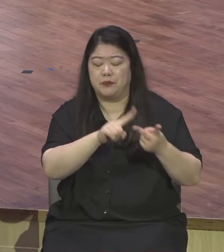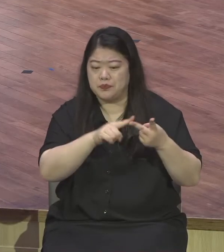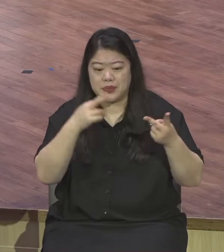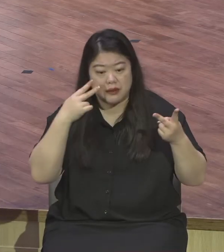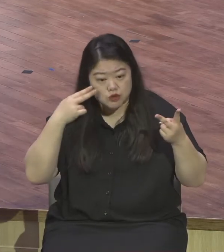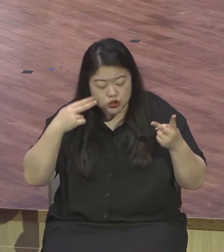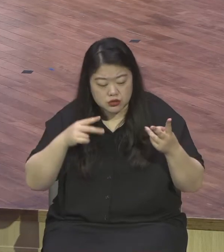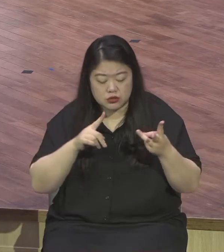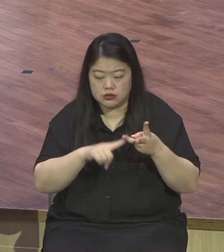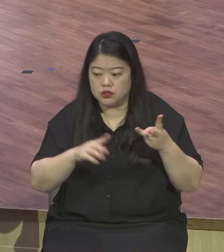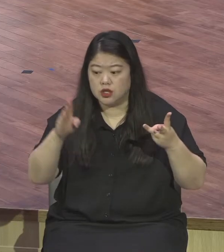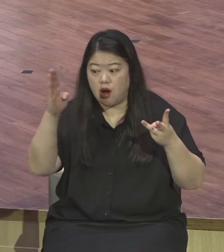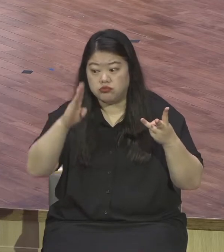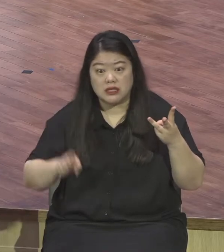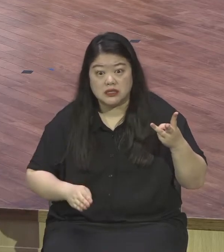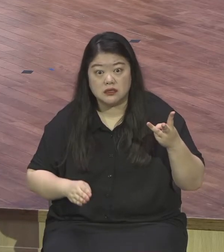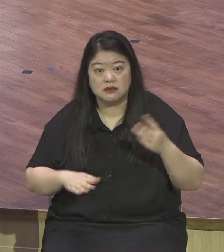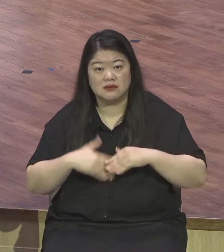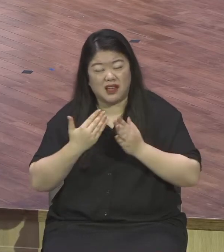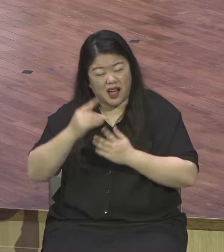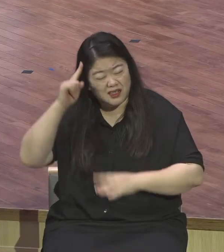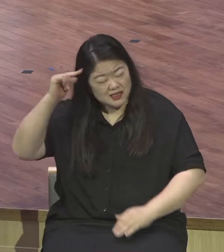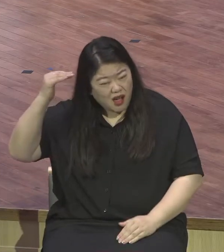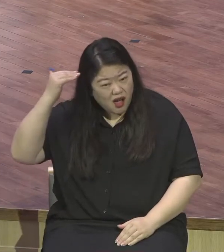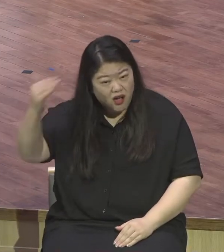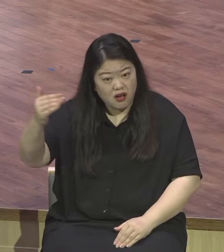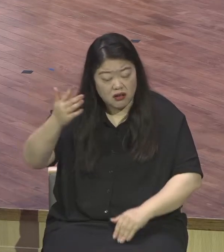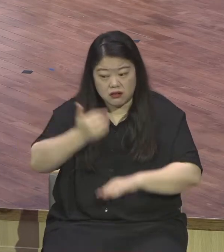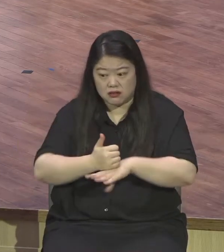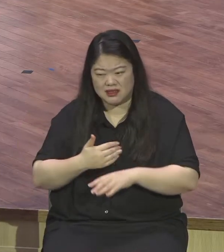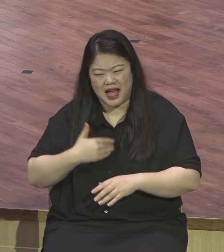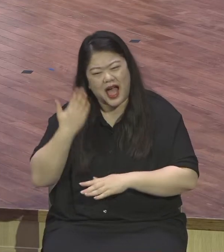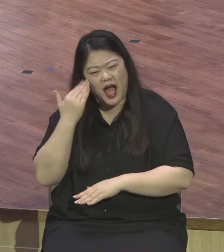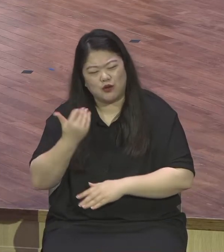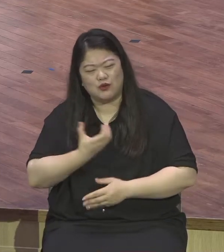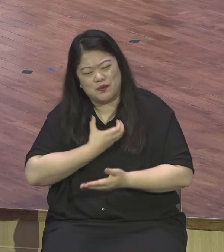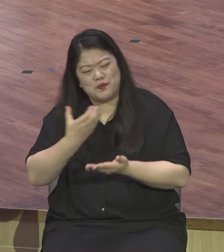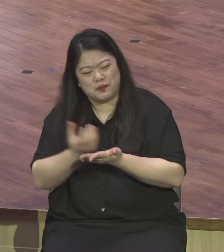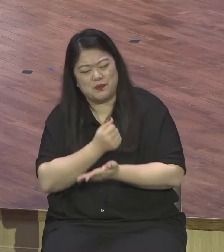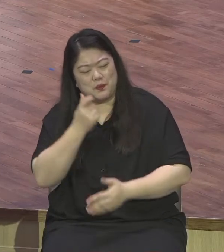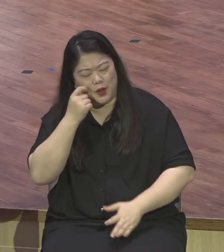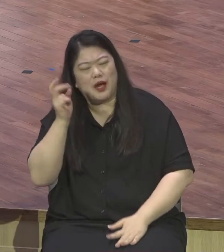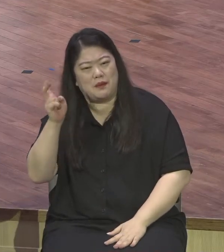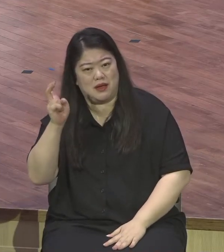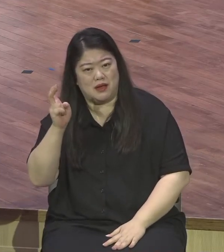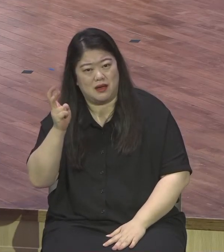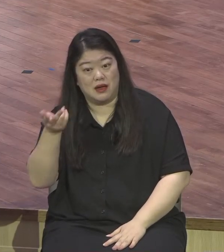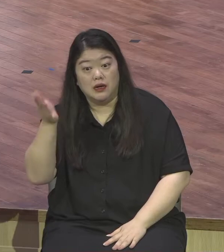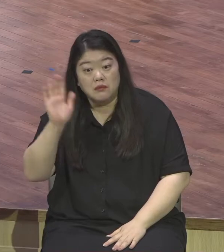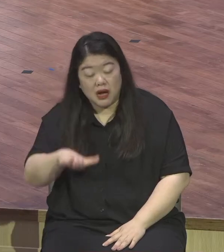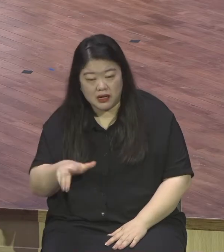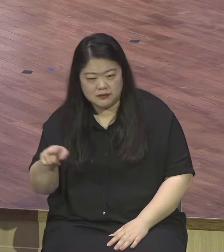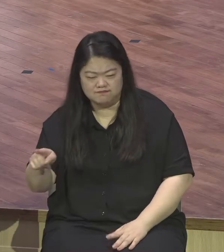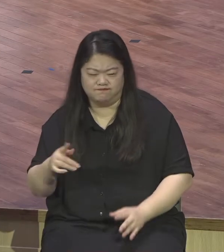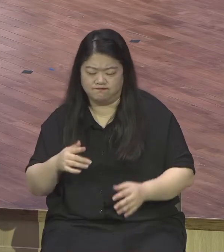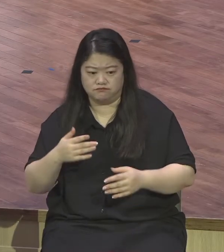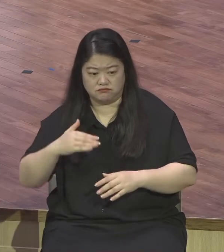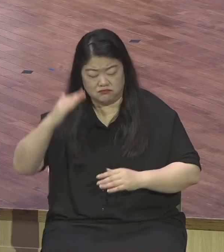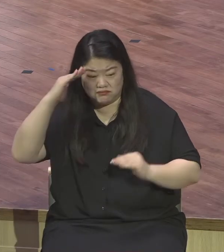그러나 최선을 다하는 우리 작은 힐을 가졌지만 그 모습에 저는 정말